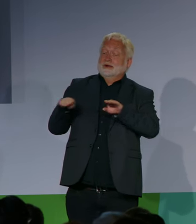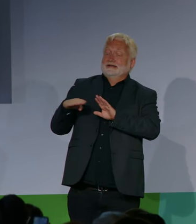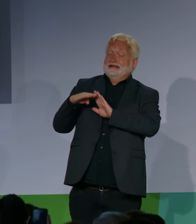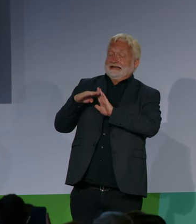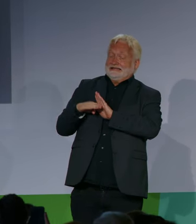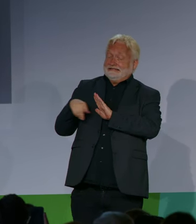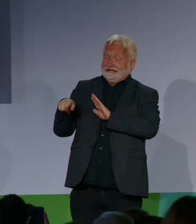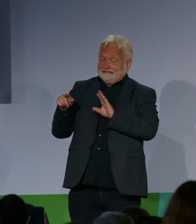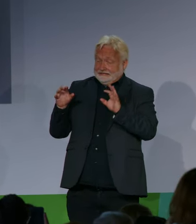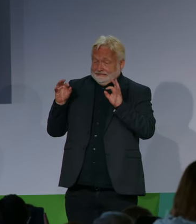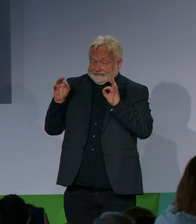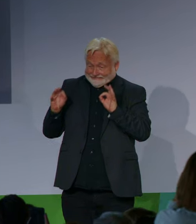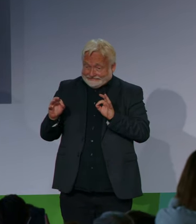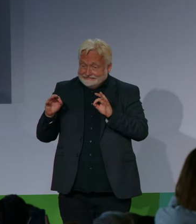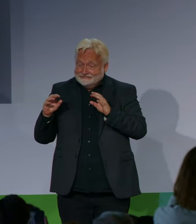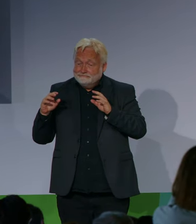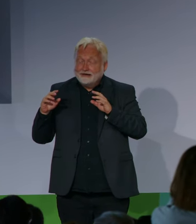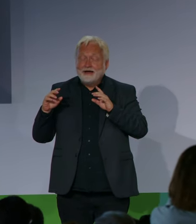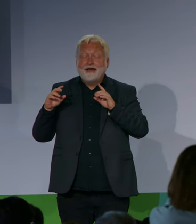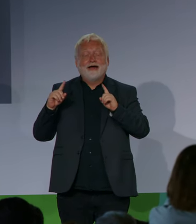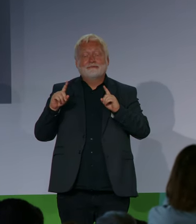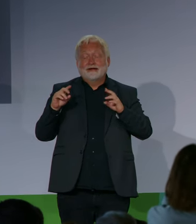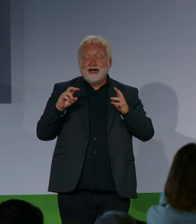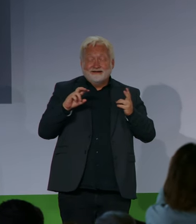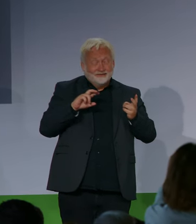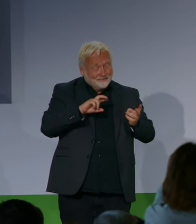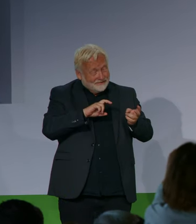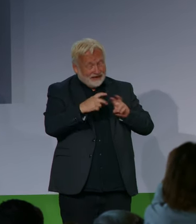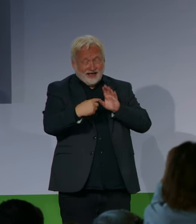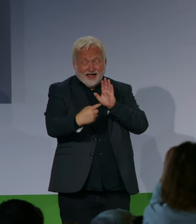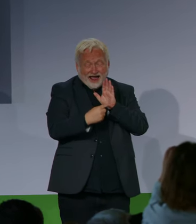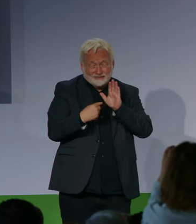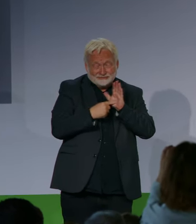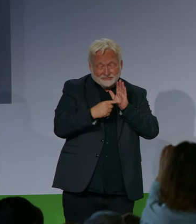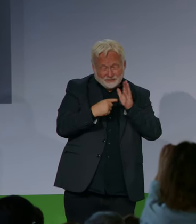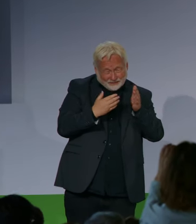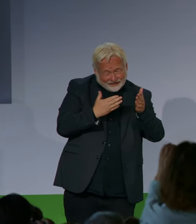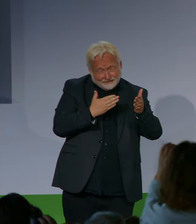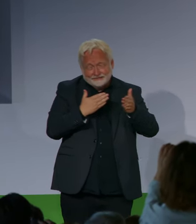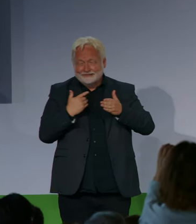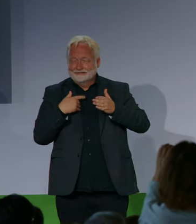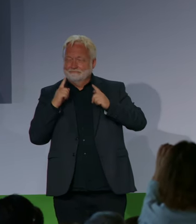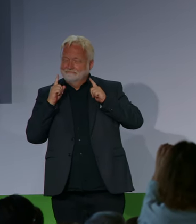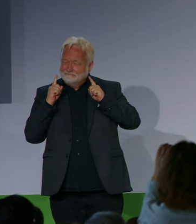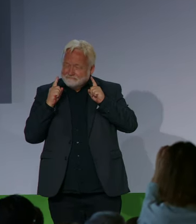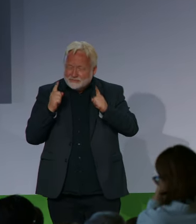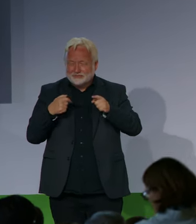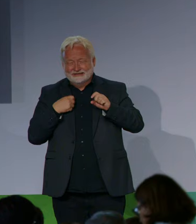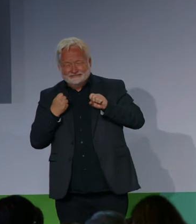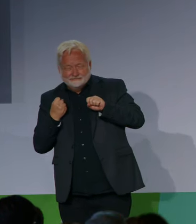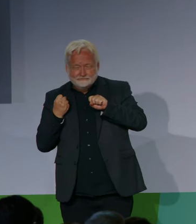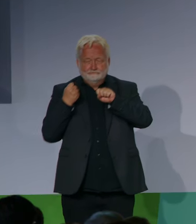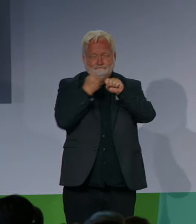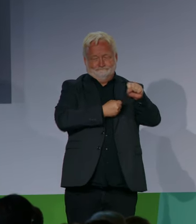wichtig, wie am Tag, das Grundgesetz in Kraft trat. Das Grundgesetz feiern können wir dennoch. Dank